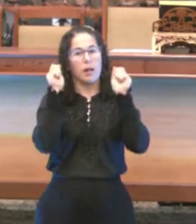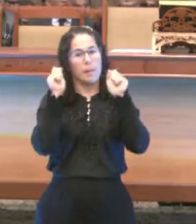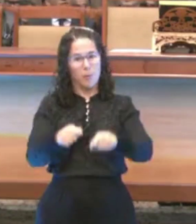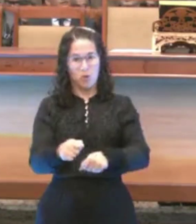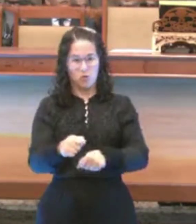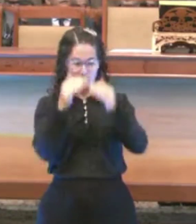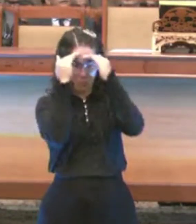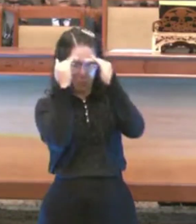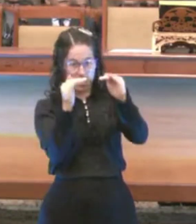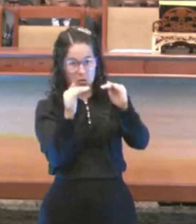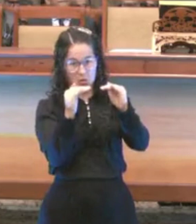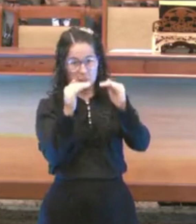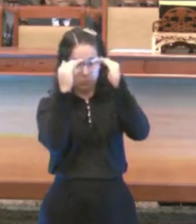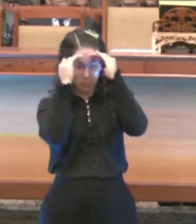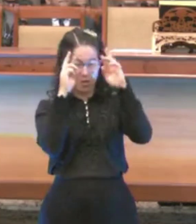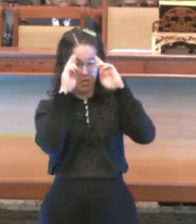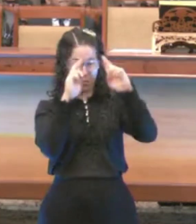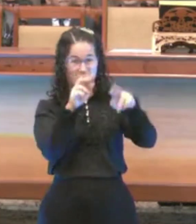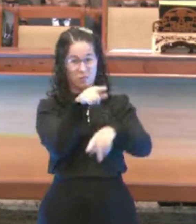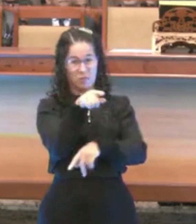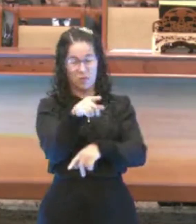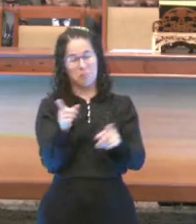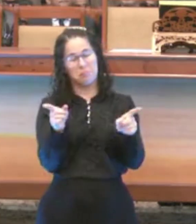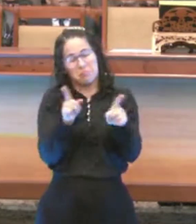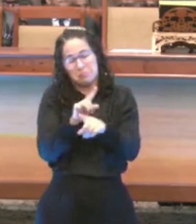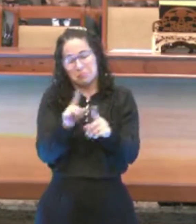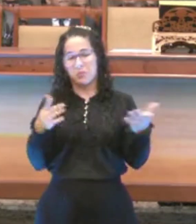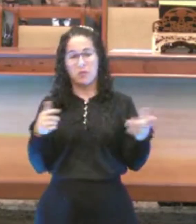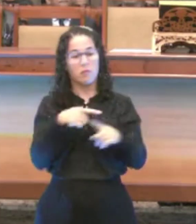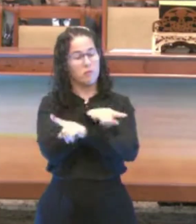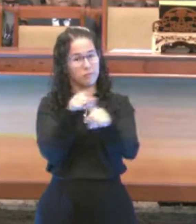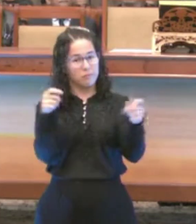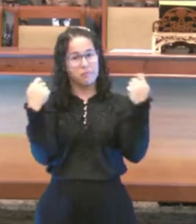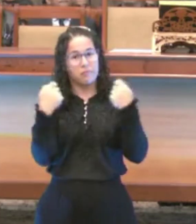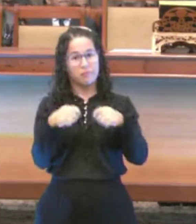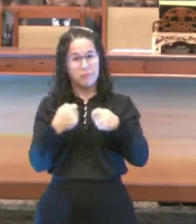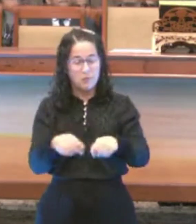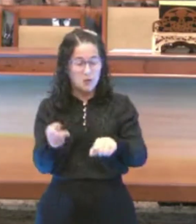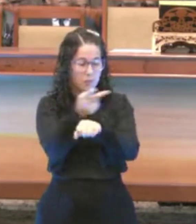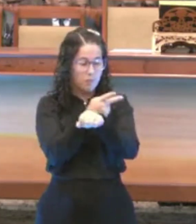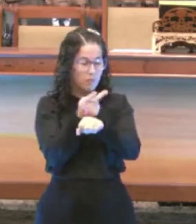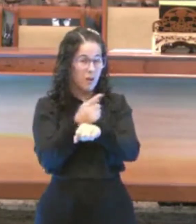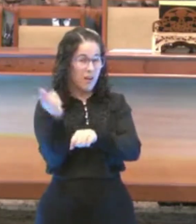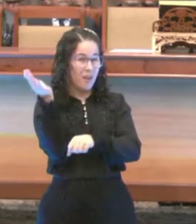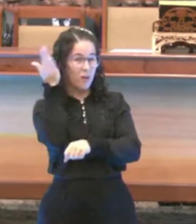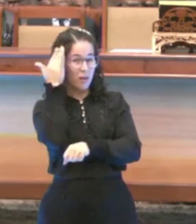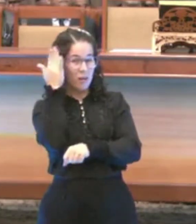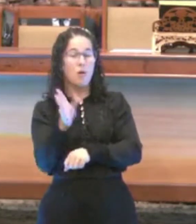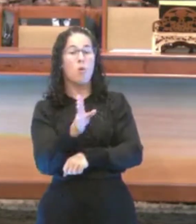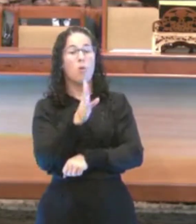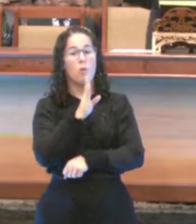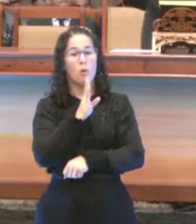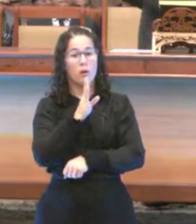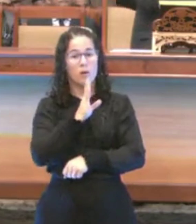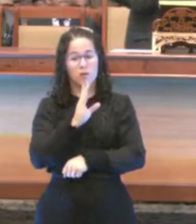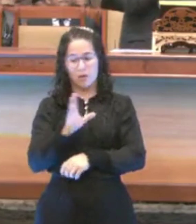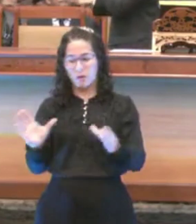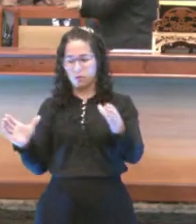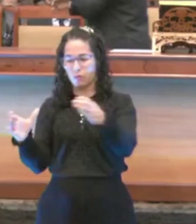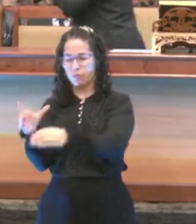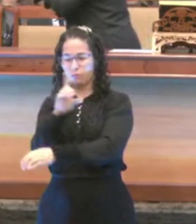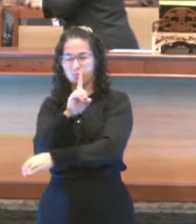Então você tem que saber qual é a linha desse partido. Procure saber se ele é dessa linha. A extrema que na verdade